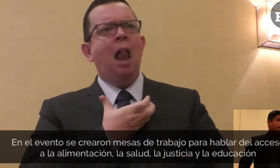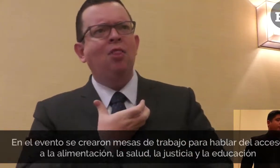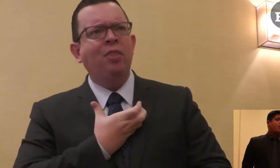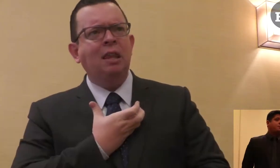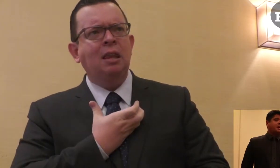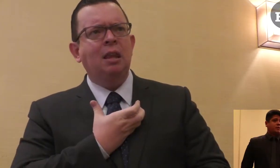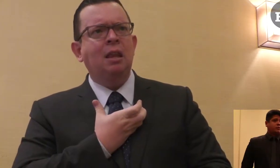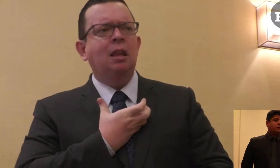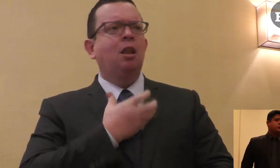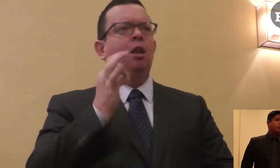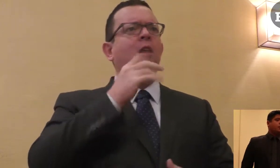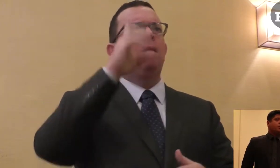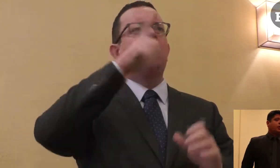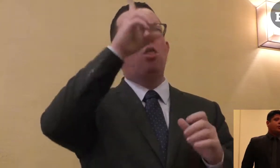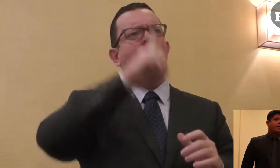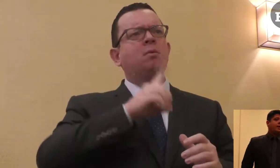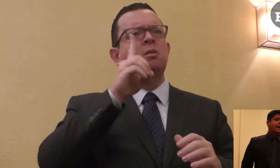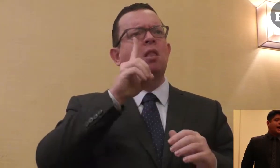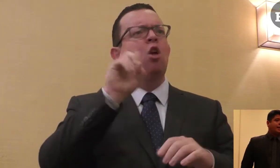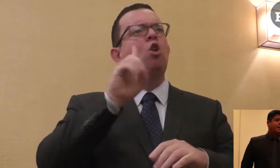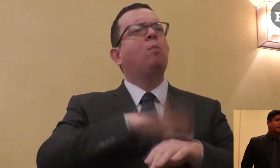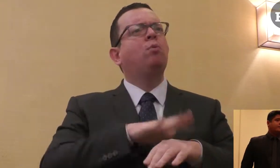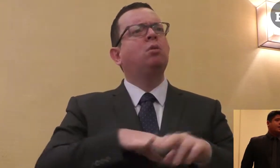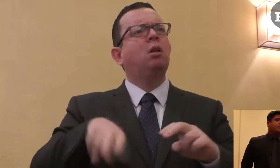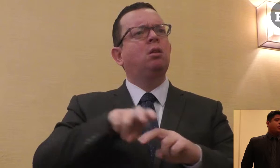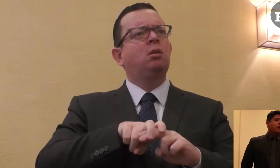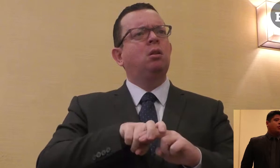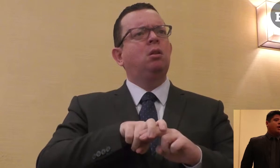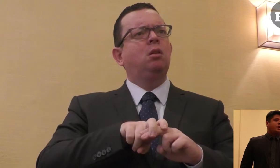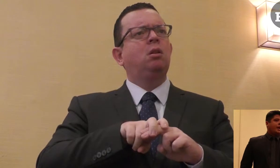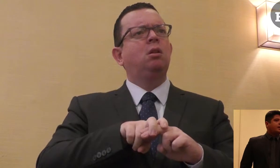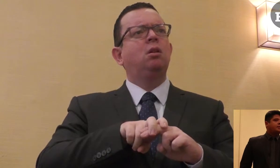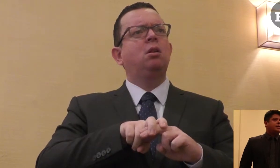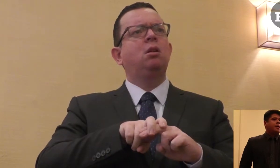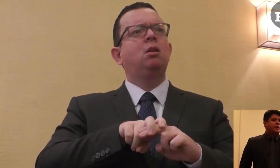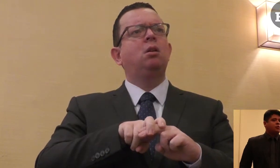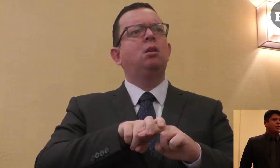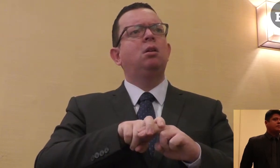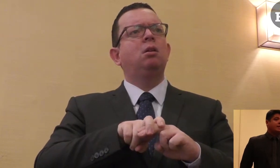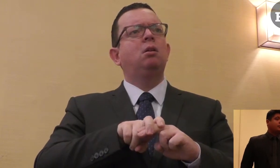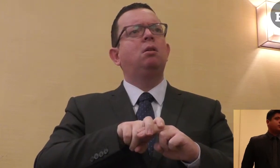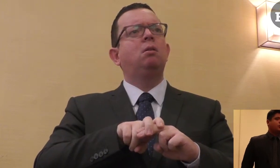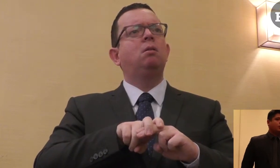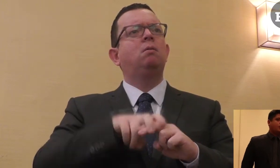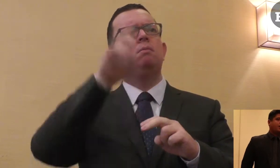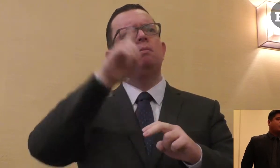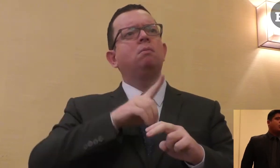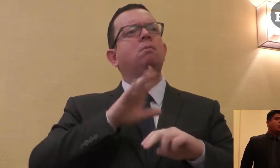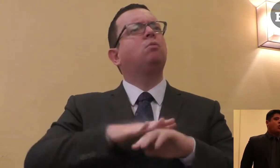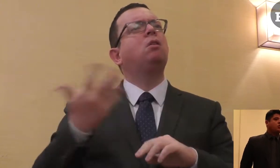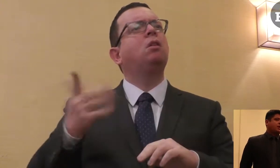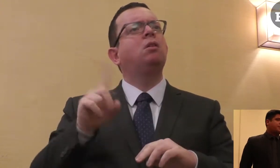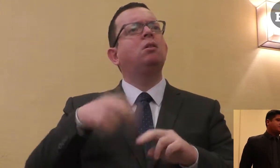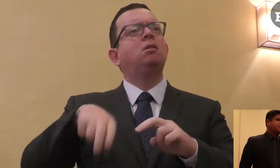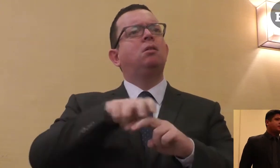qué no hay ministros, por qué no hay alcaldes, por qué no hay gran cantidad de personas dentro del gobierno con discapacidad.